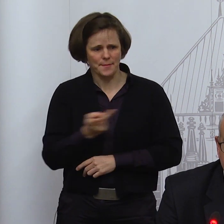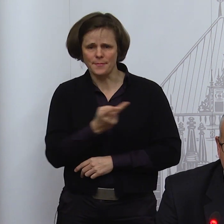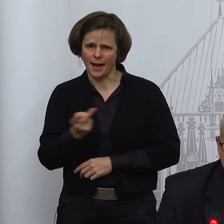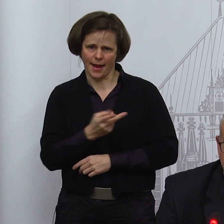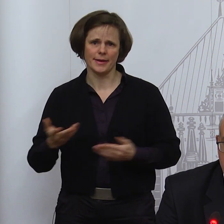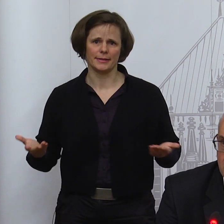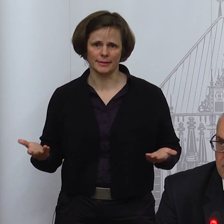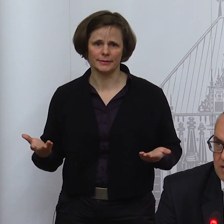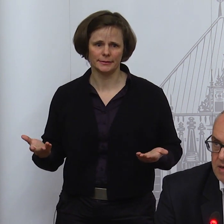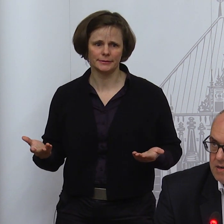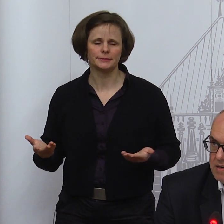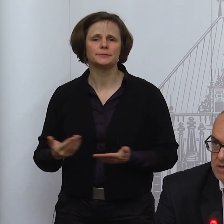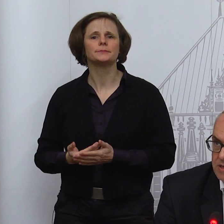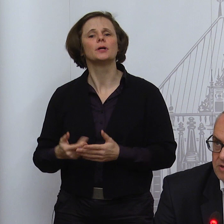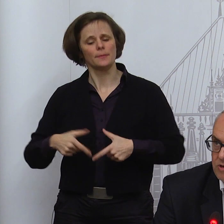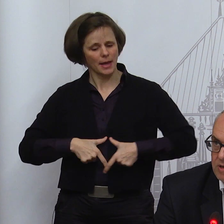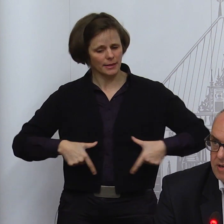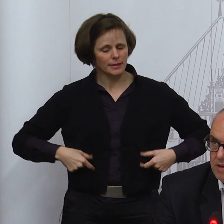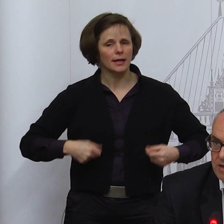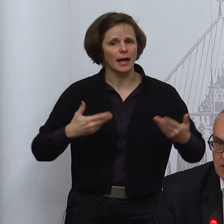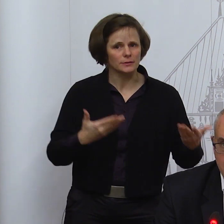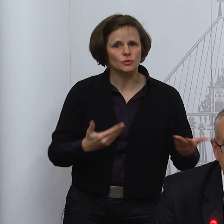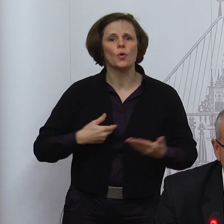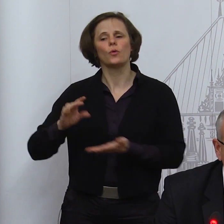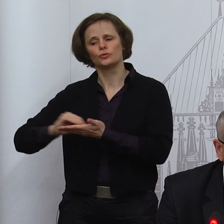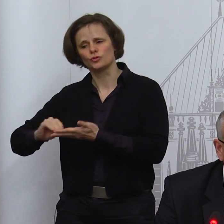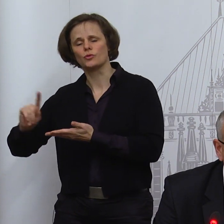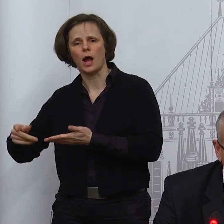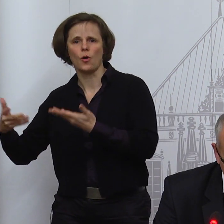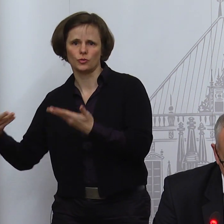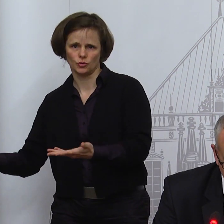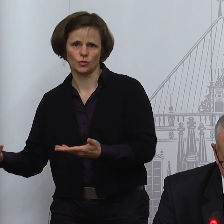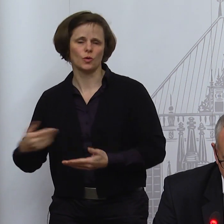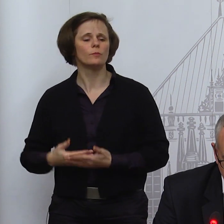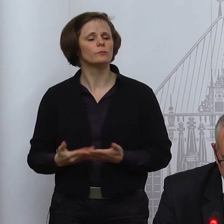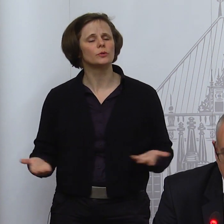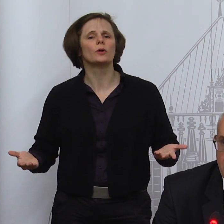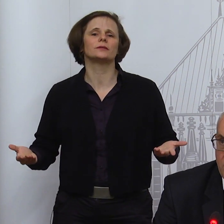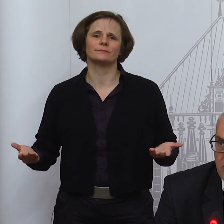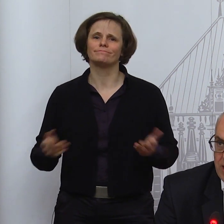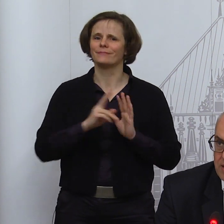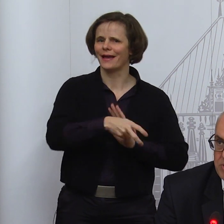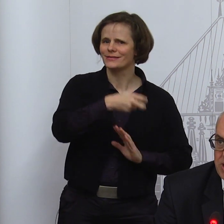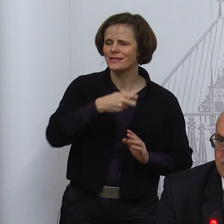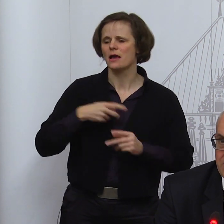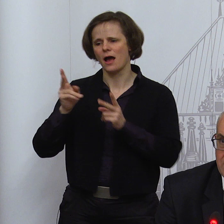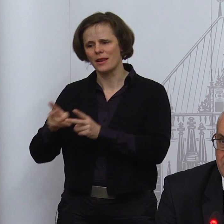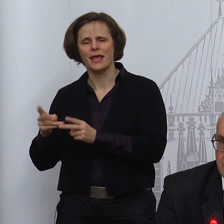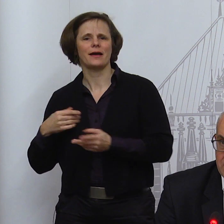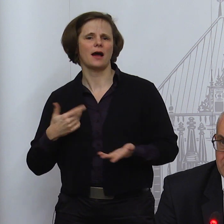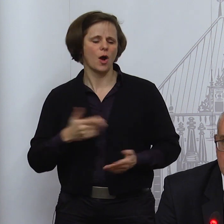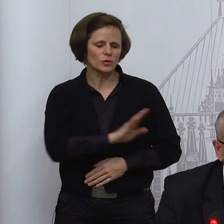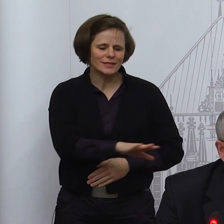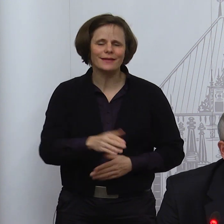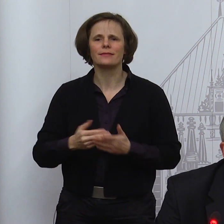in den Kindertagesstätten, Kinder, Kita-Kinder und Erzieherinnen und Erzieher und auch andere Beschäftigte.